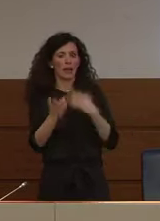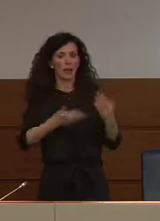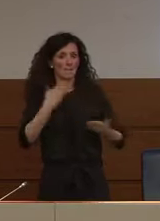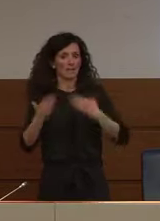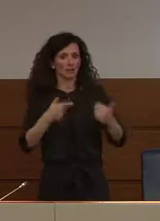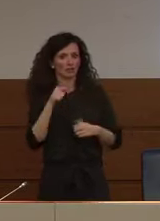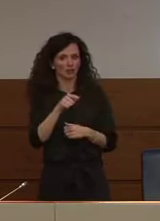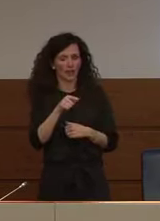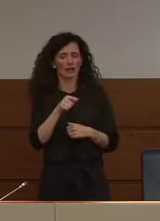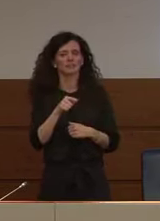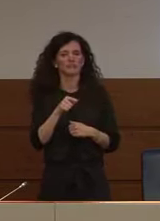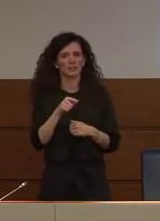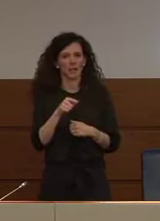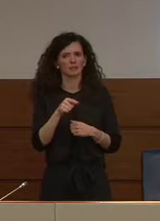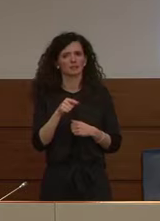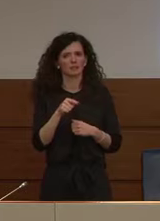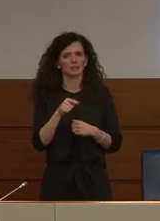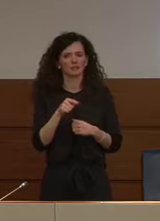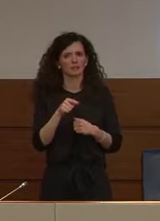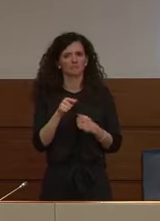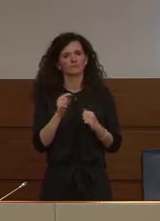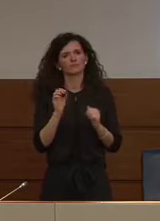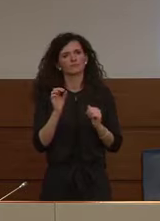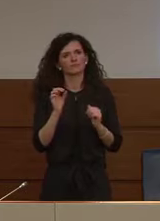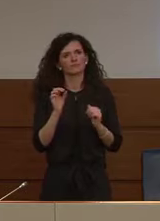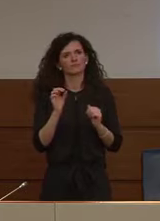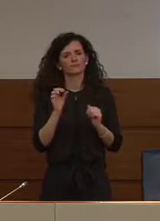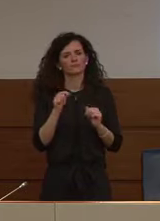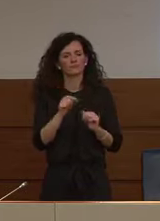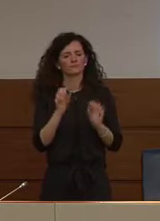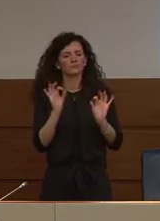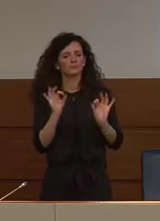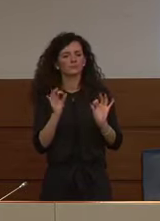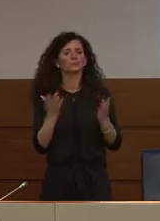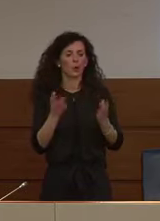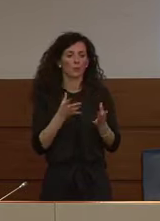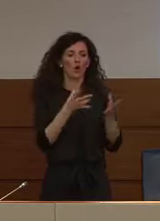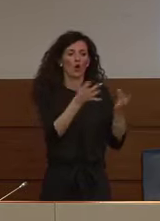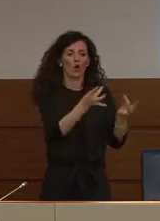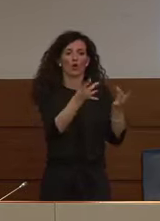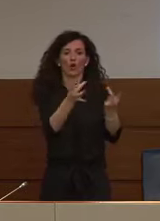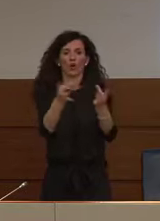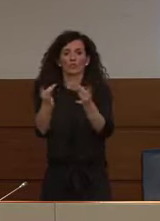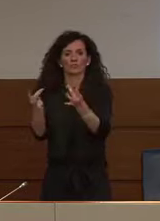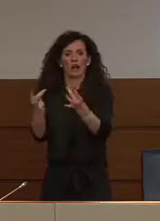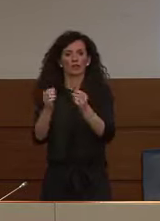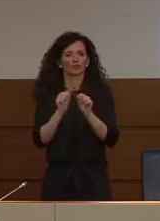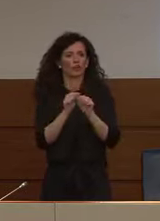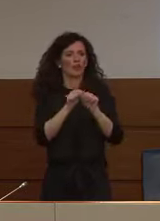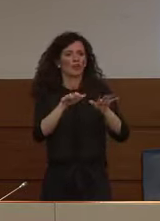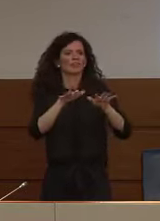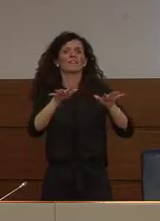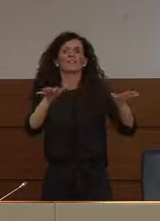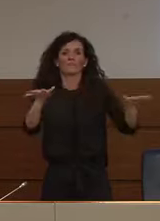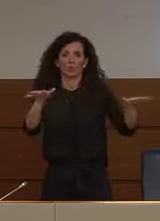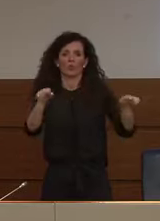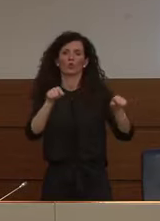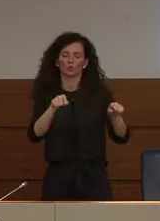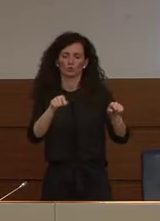situazione in termini di diffusione del contagio che avevamo